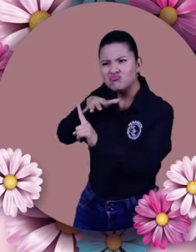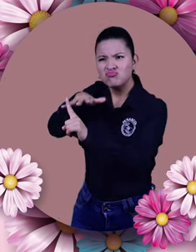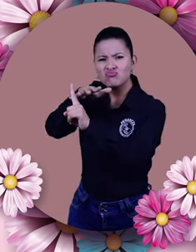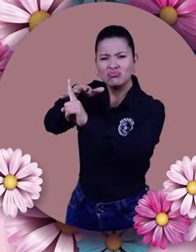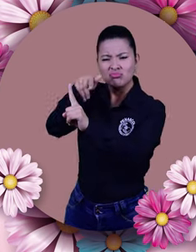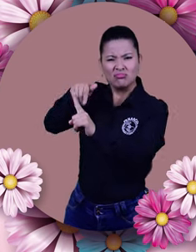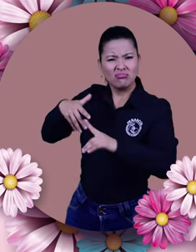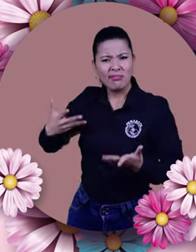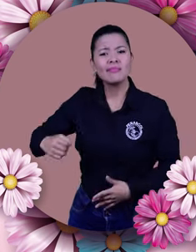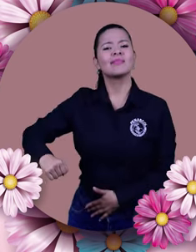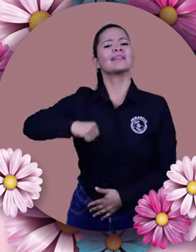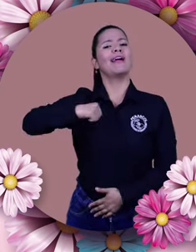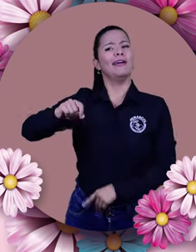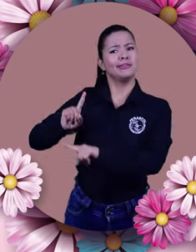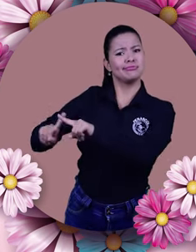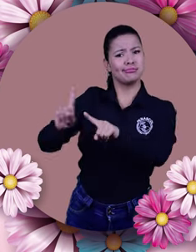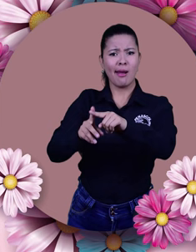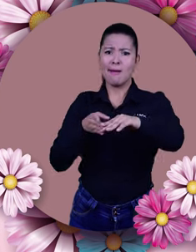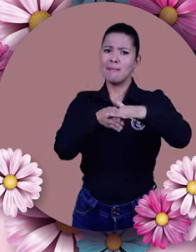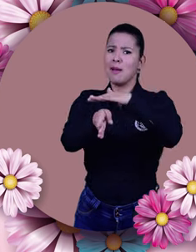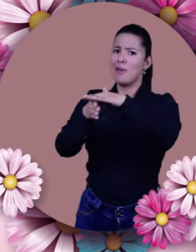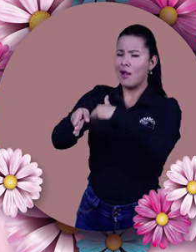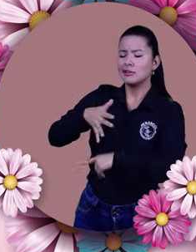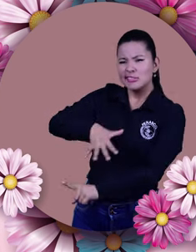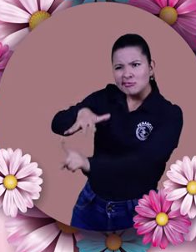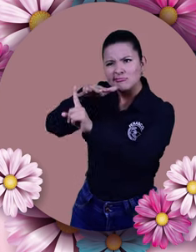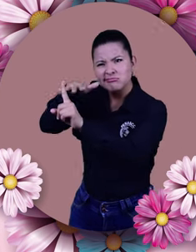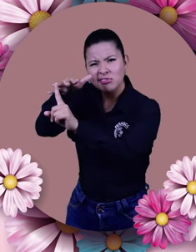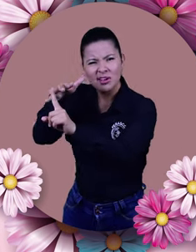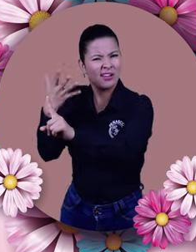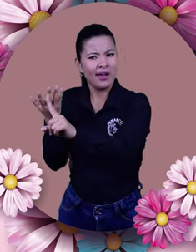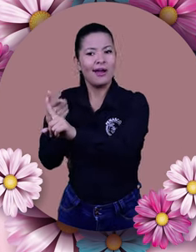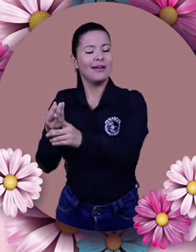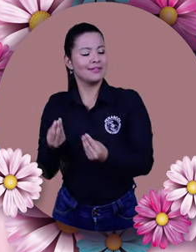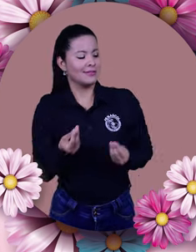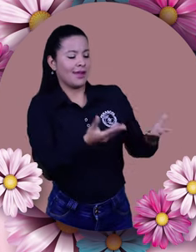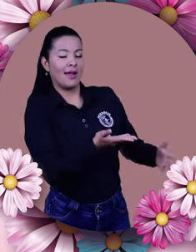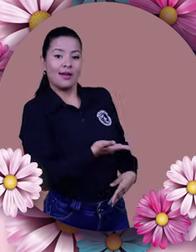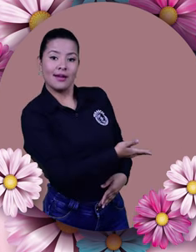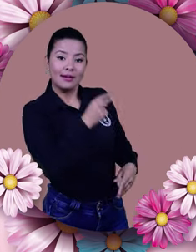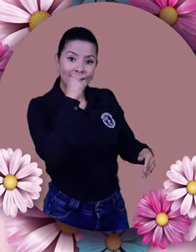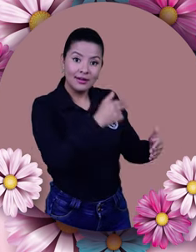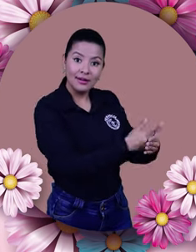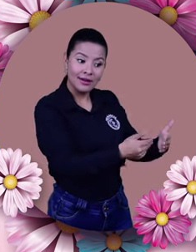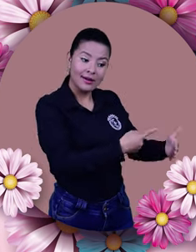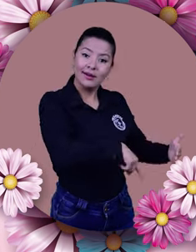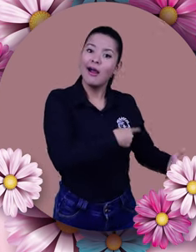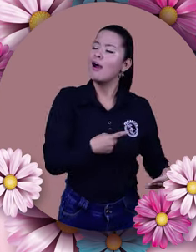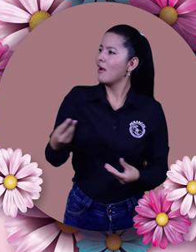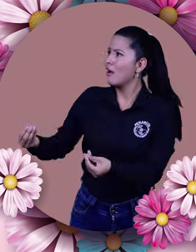hijos en diversos contextos, como entidades públicas, privadas, cumpliendo sus derechos y